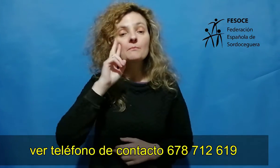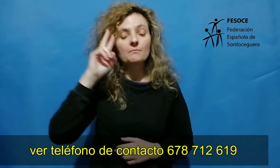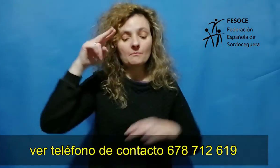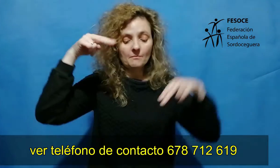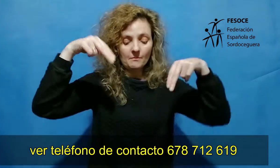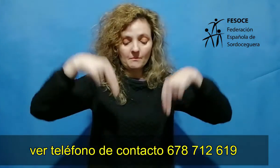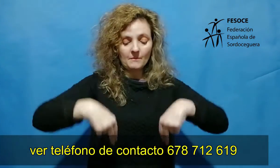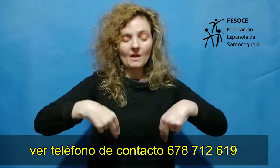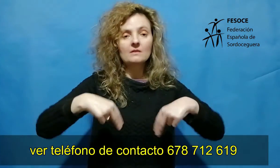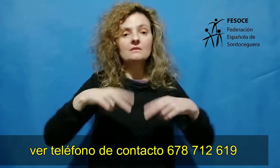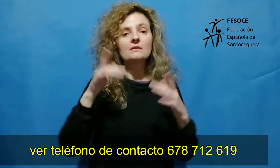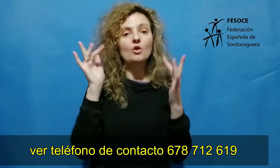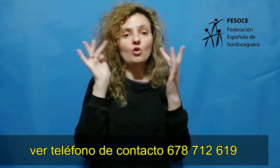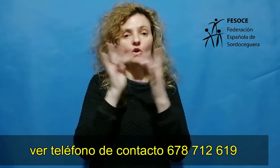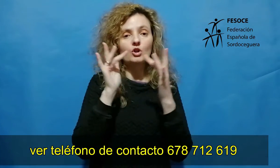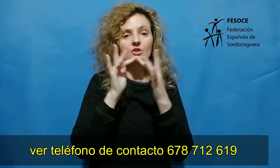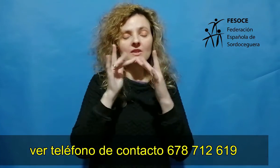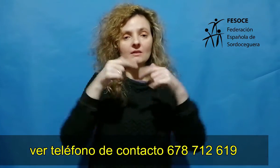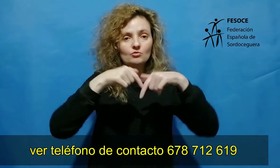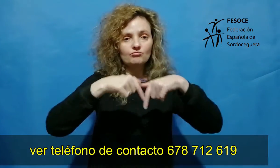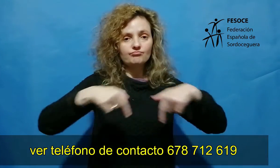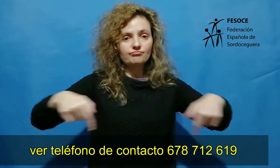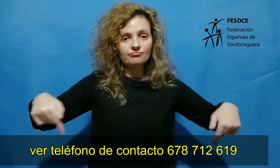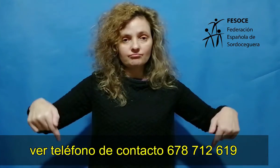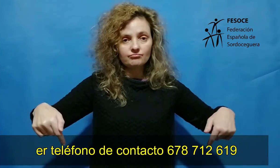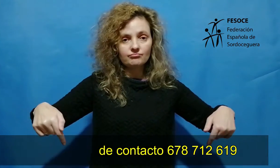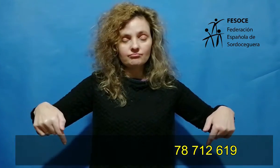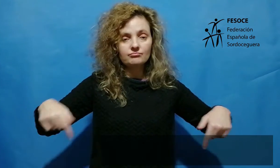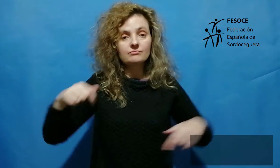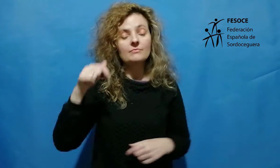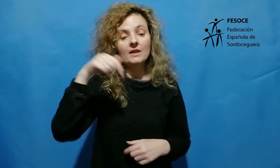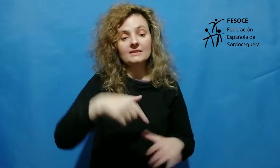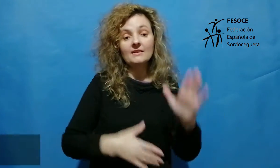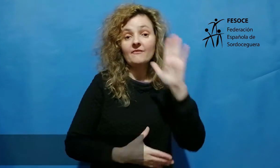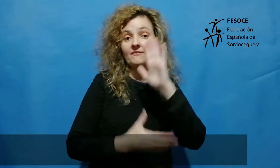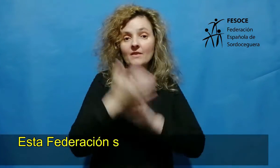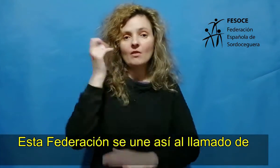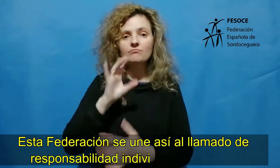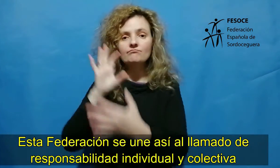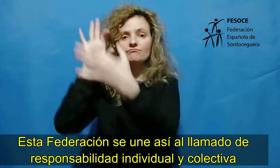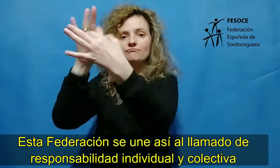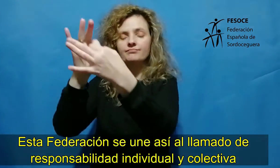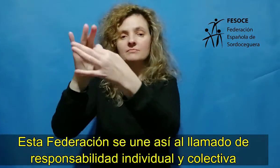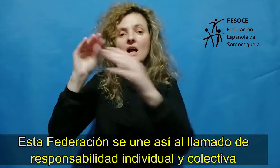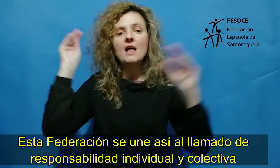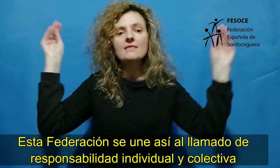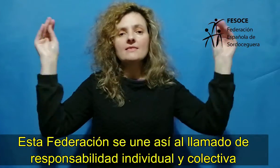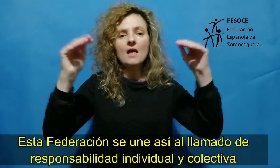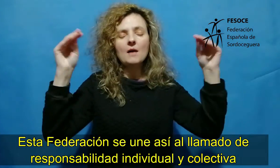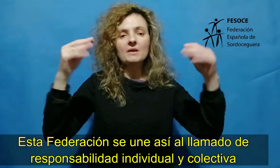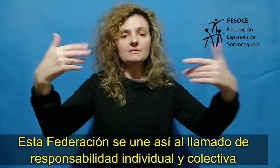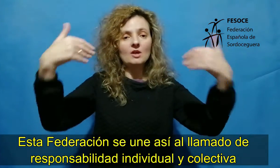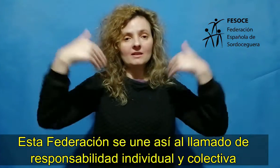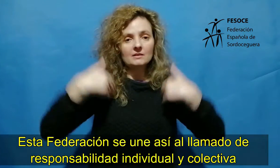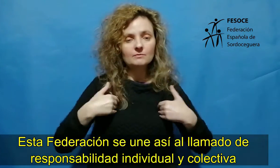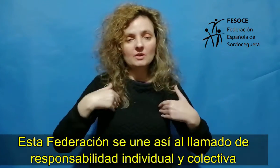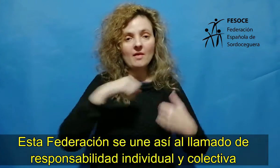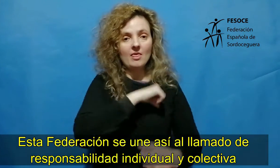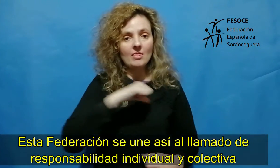Ver teléfono de contacto al pie de esta comunicación. Esta federación se une así al llamado de responsabilidad